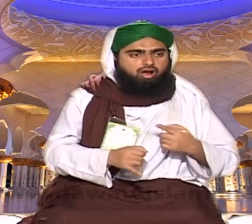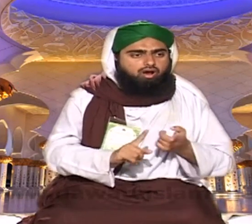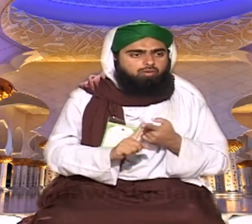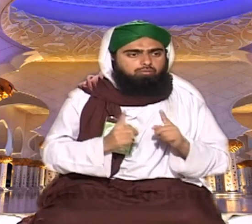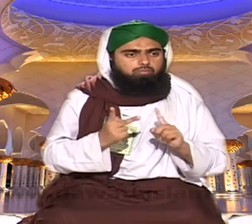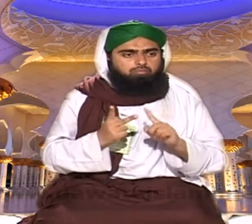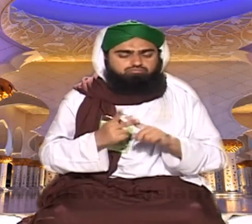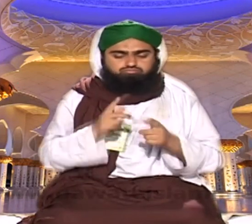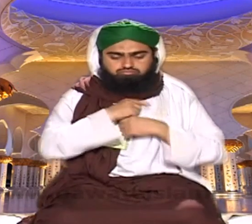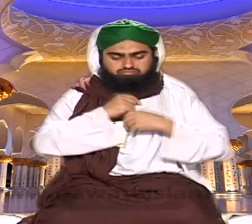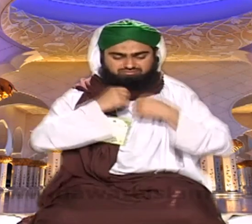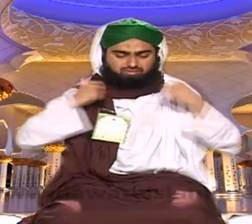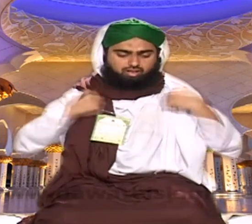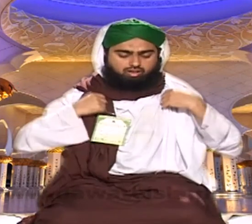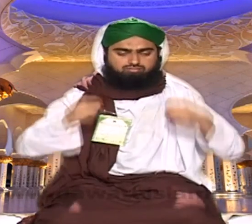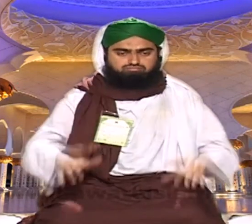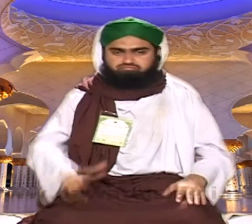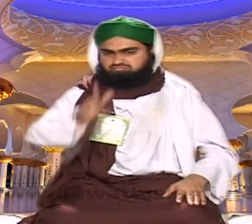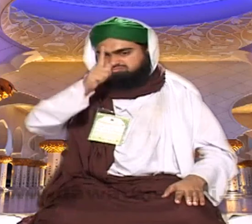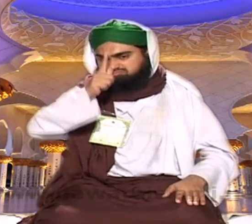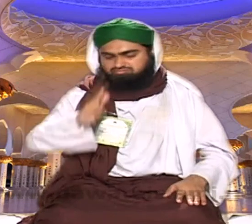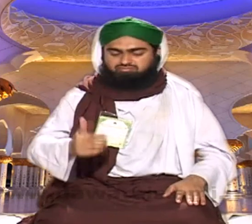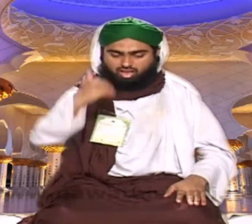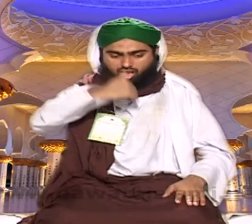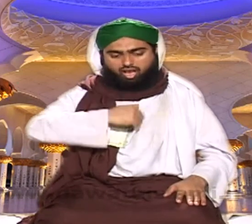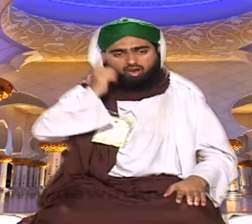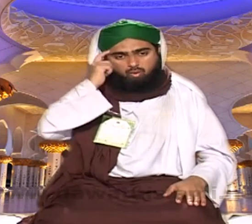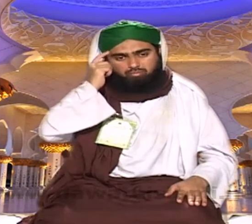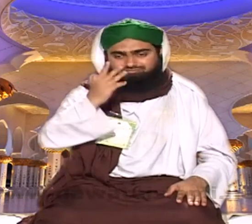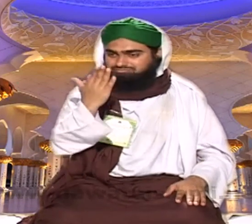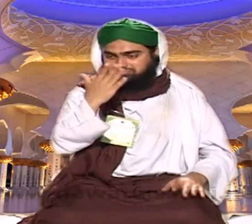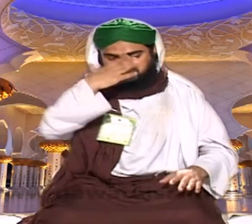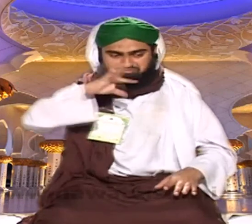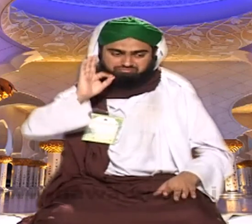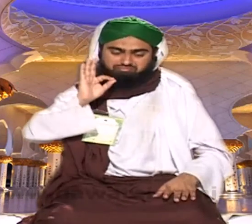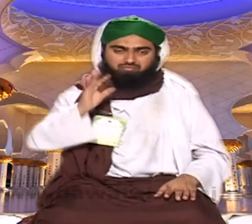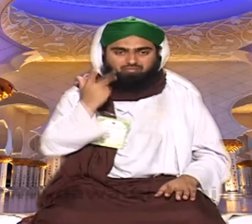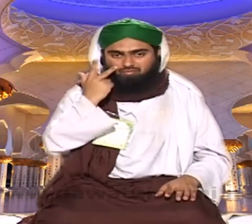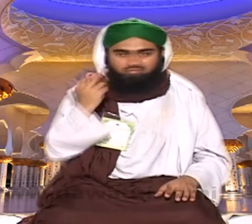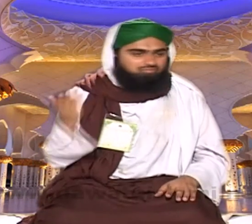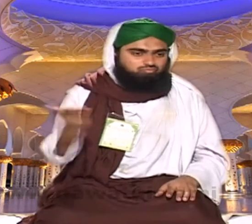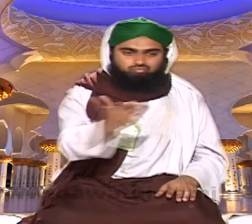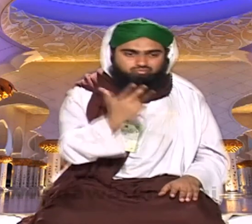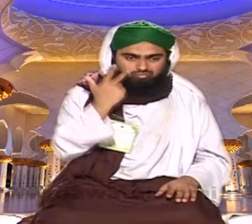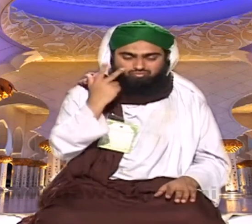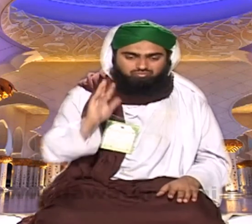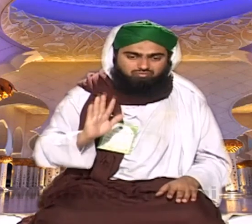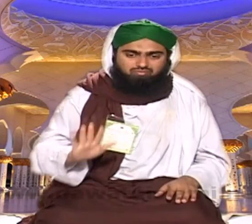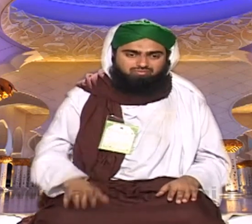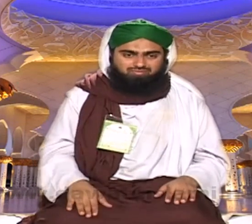کھول کے چلتے جسے اپنے زوم فاصل میں وہ بہت اچھے لگتے حالانکہ آپ جیسے میرے سے کئی ایسے ہوتے جن کو ایسے انداز نہیں پسند ہوتے